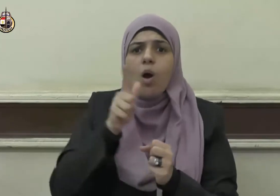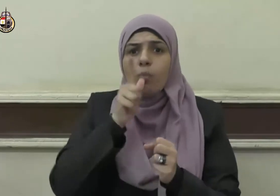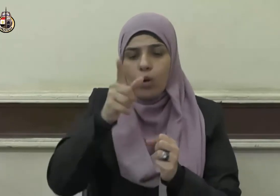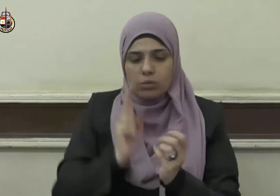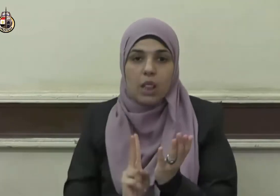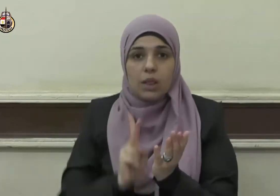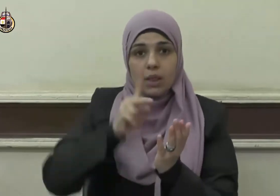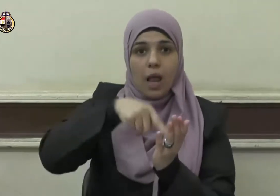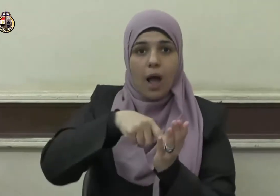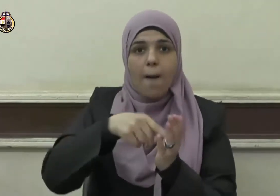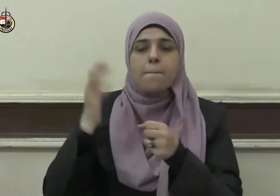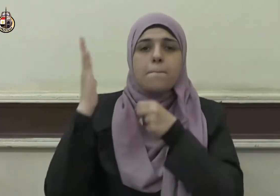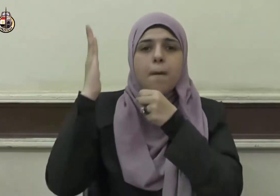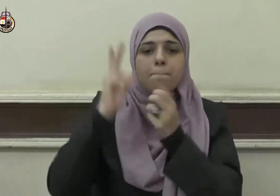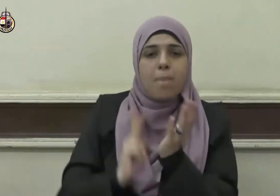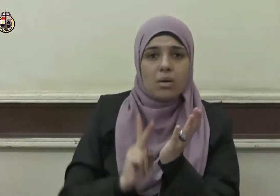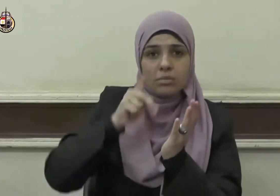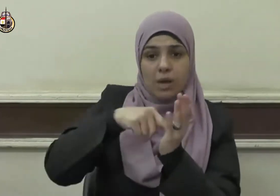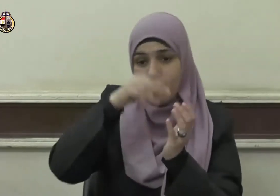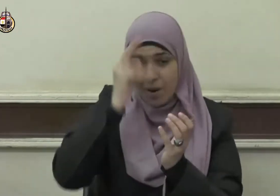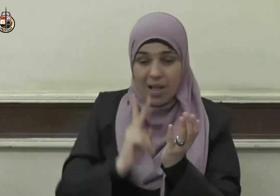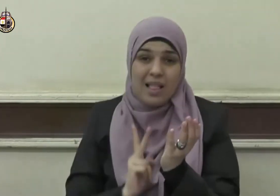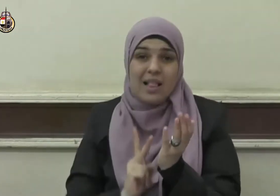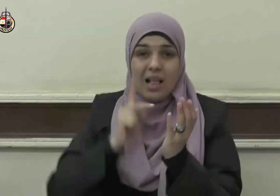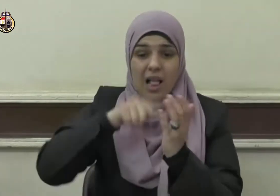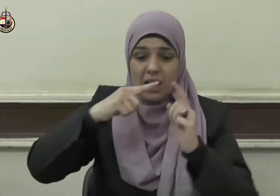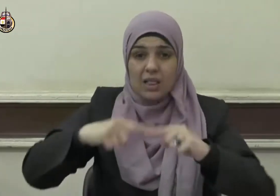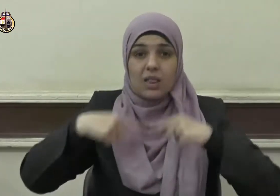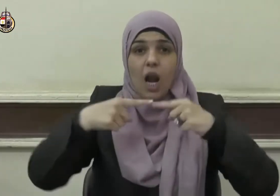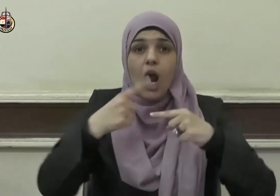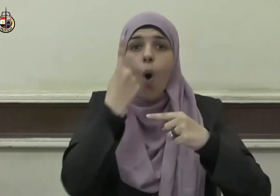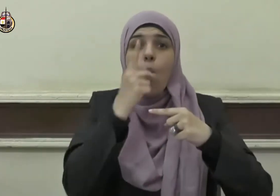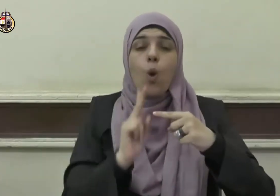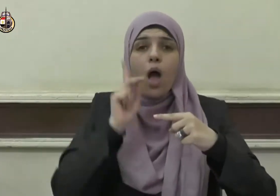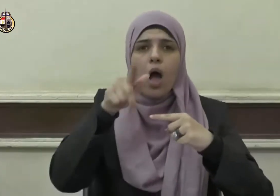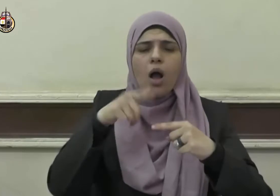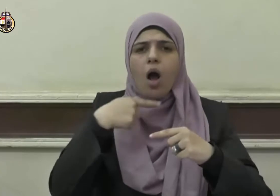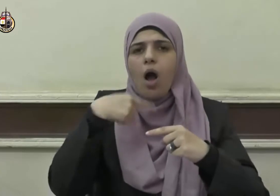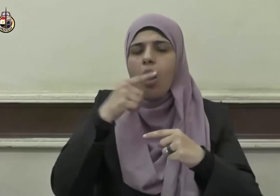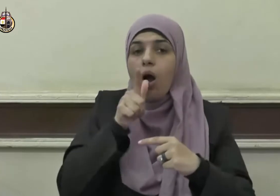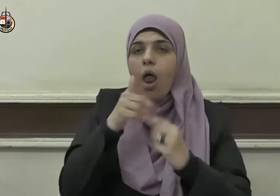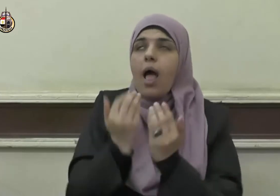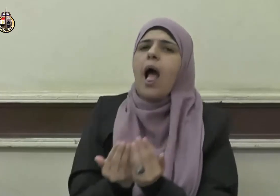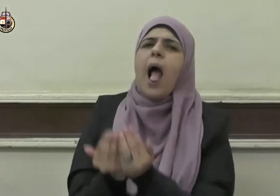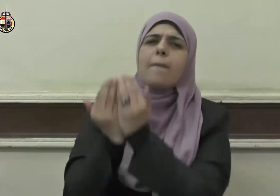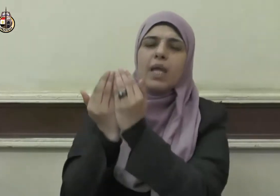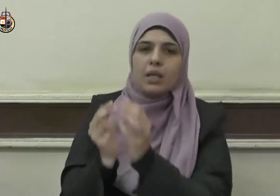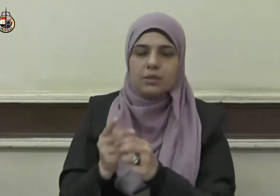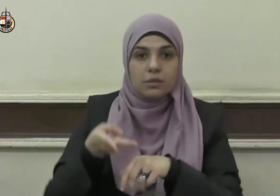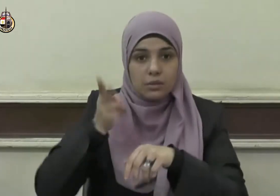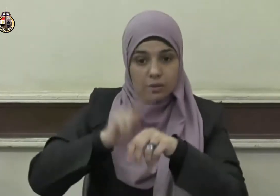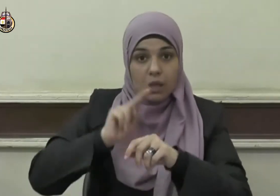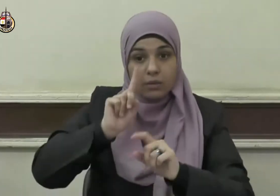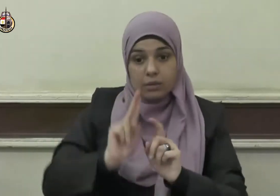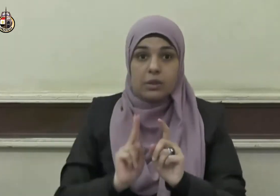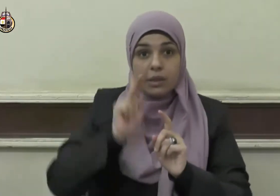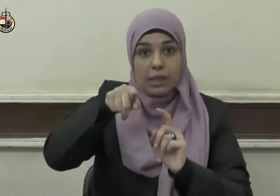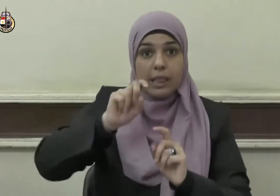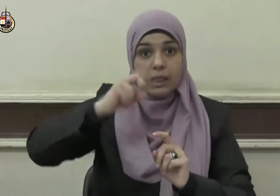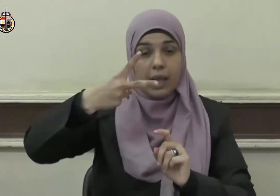فلما رقيت درجة الأولى قال أمين ثم رقى الثانية فقال